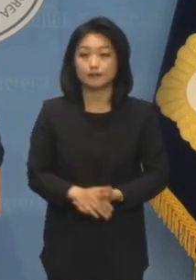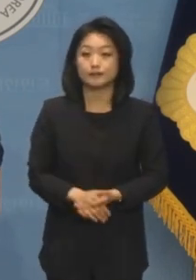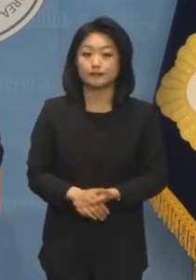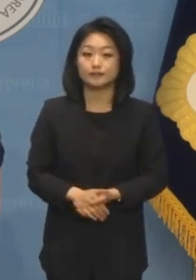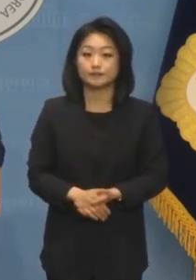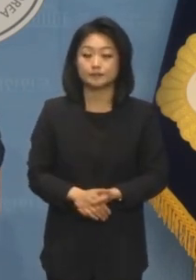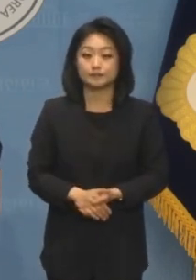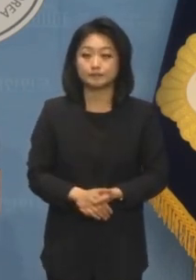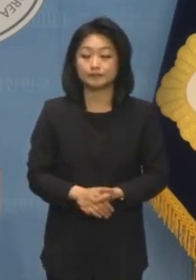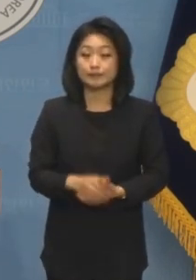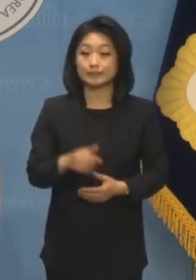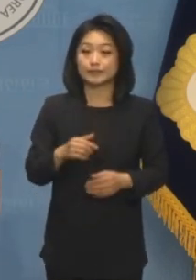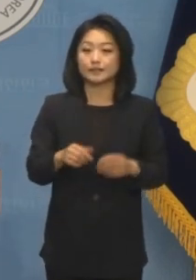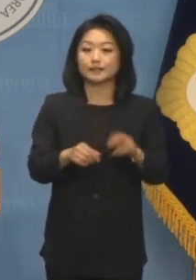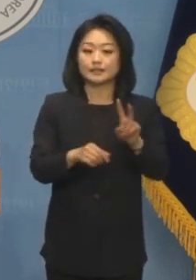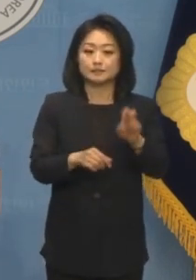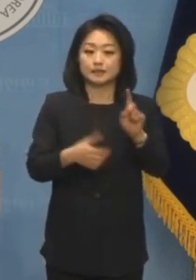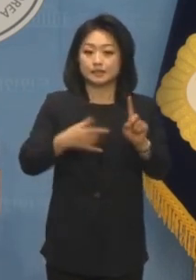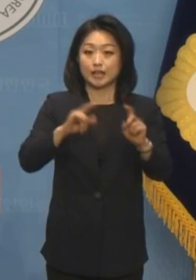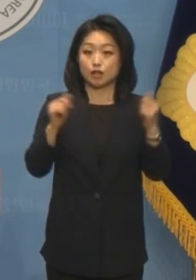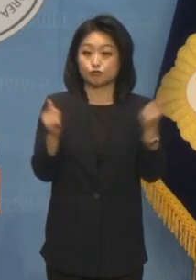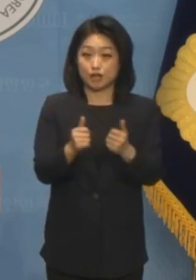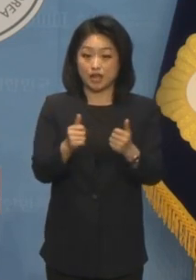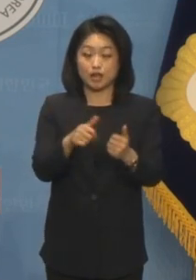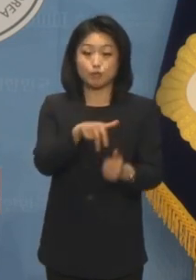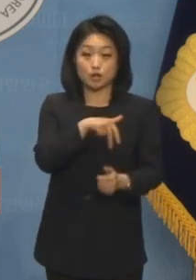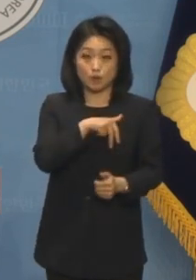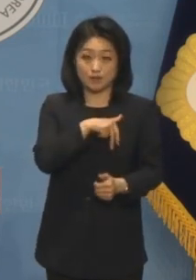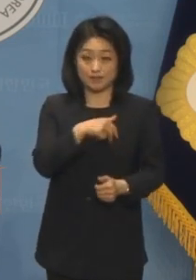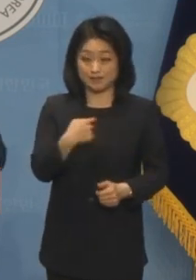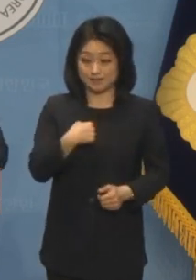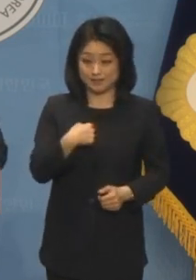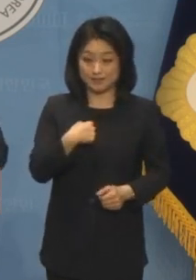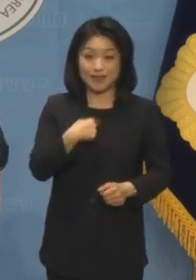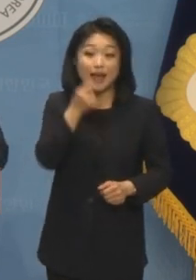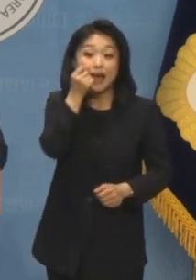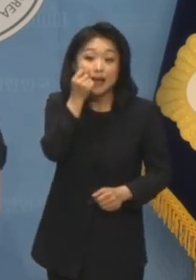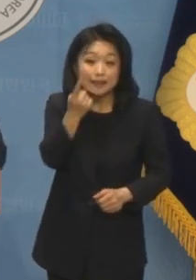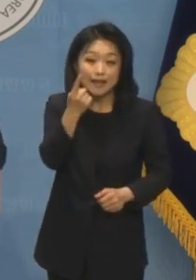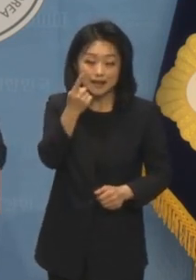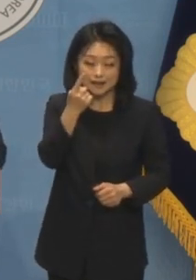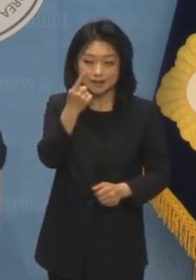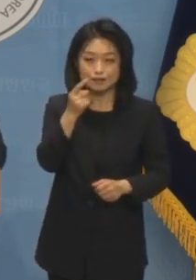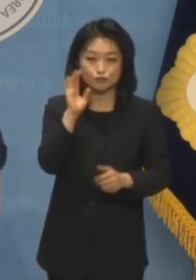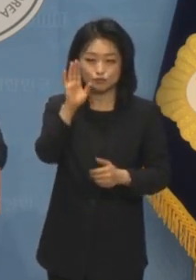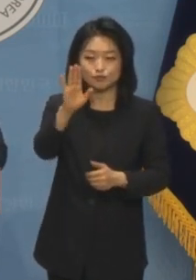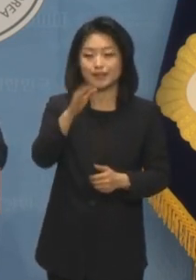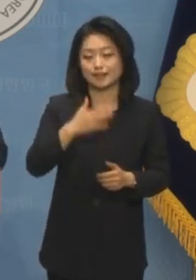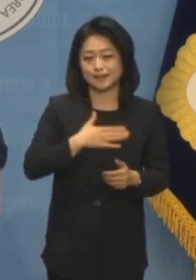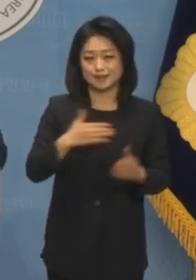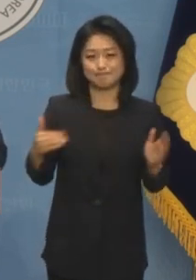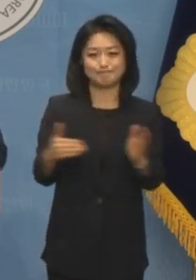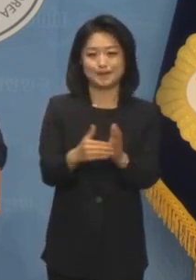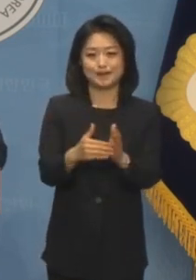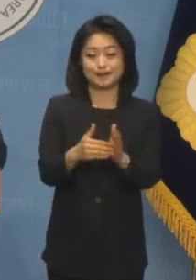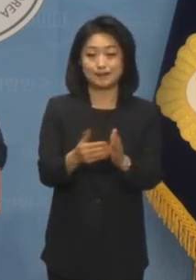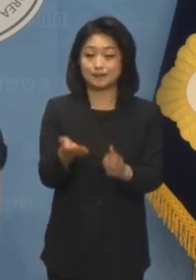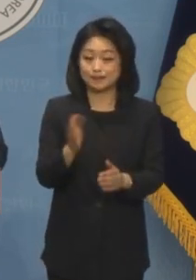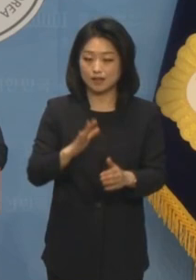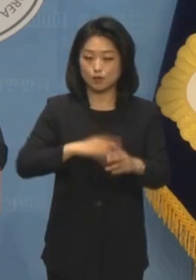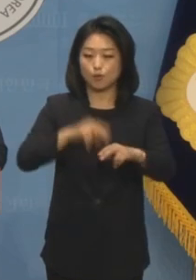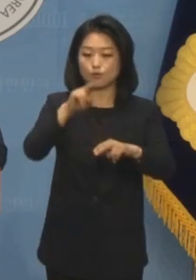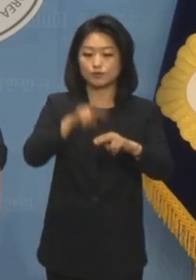저는 임기가 한 달밖에 남지 않은 국회의원입니다. 연금개혁특위위원도 아닙니다. 그러나 대한민국의 공직자로서,